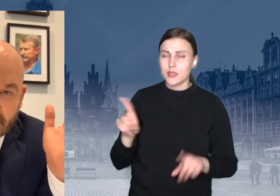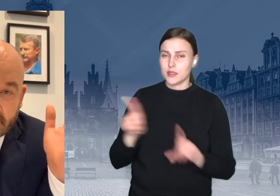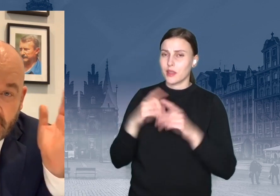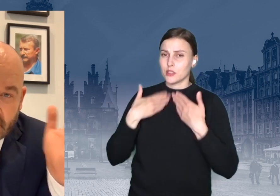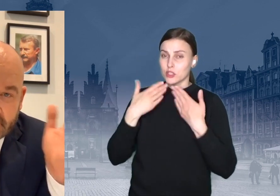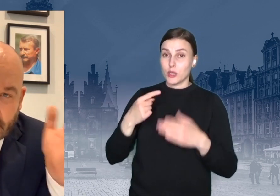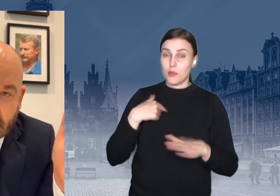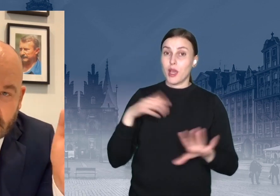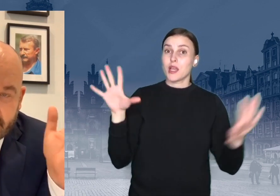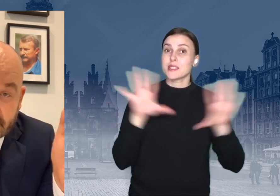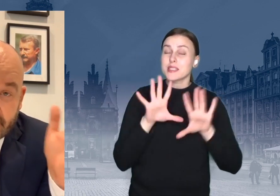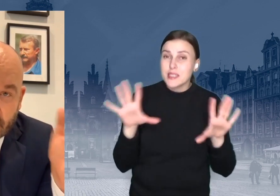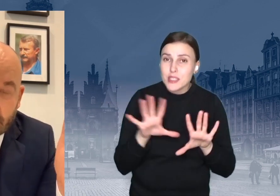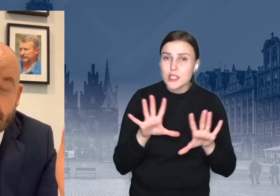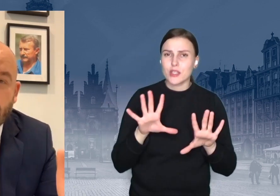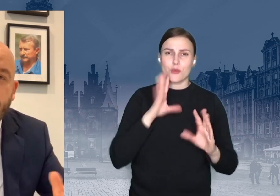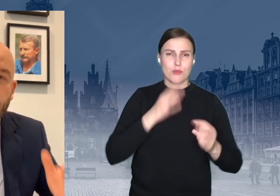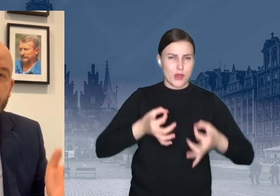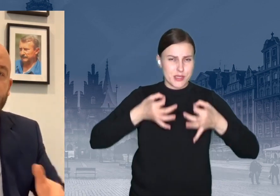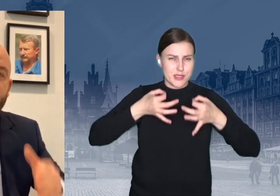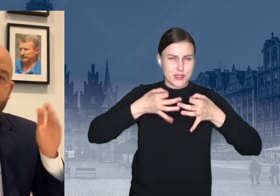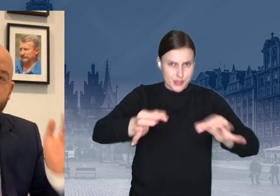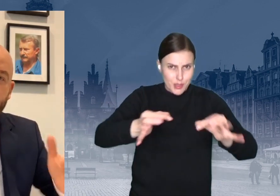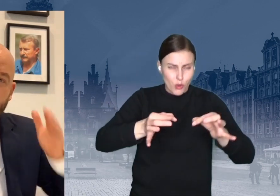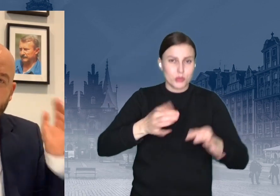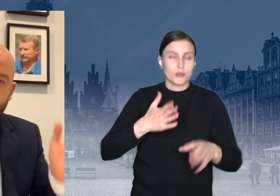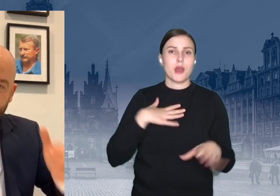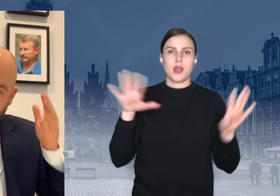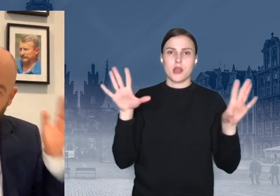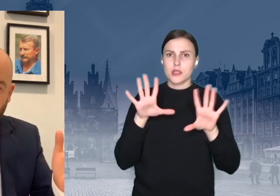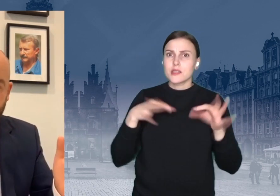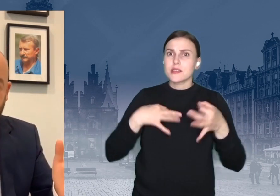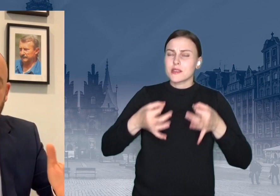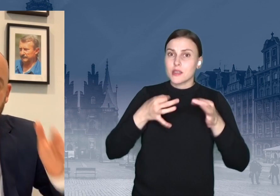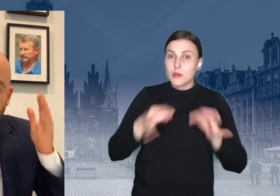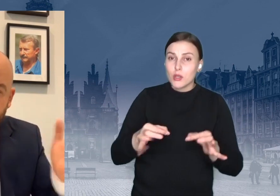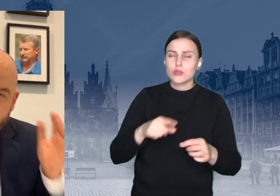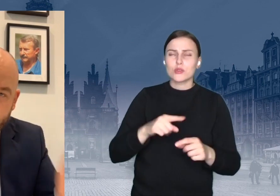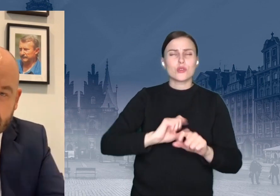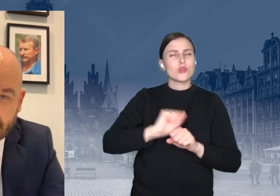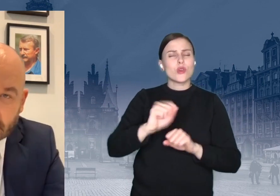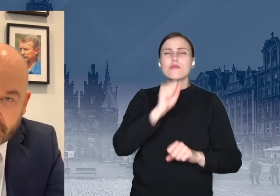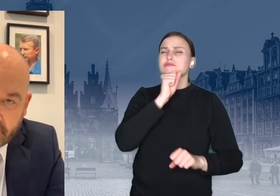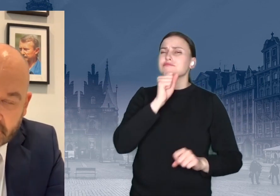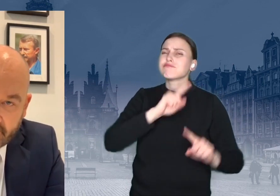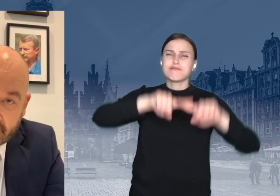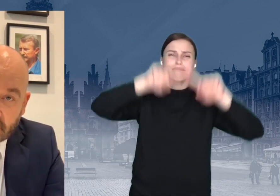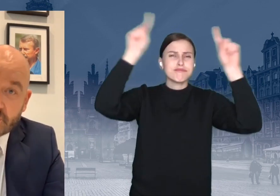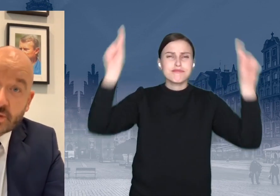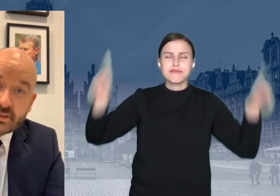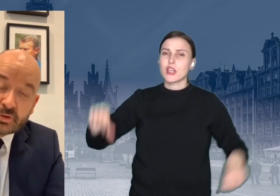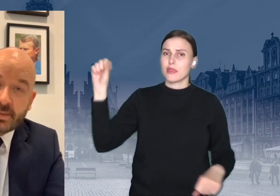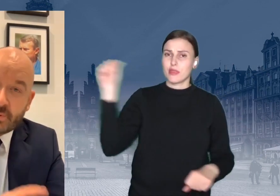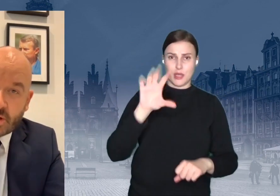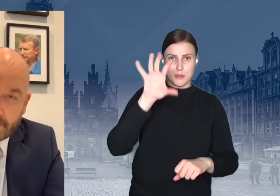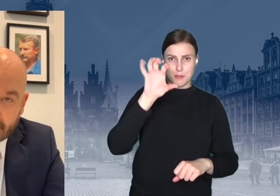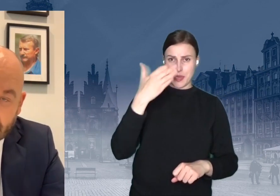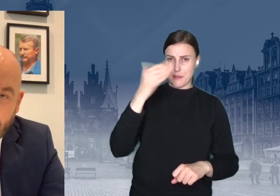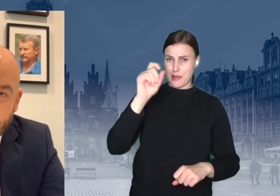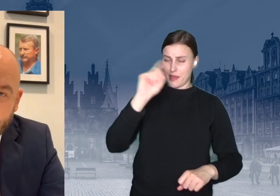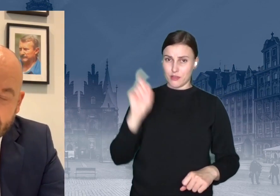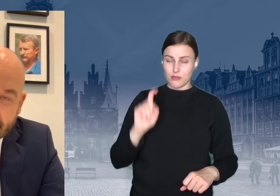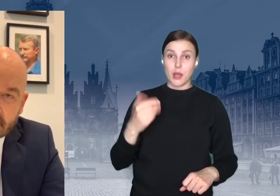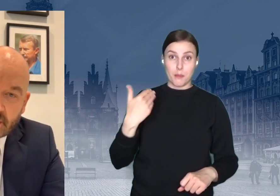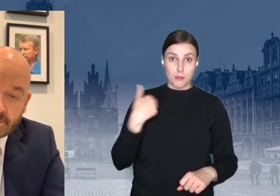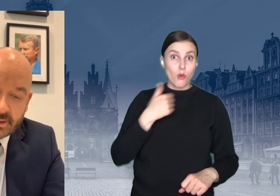samochodowe. Kino samochodowe jest we Wrocławiu. I to jest chyba największy ekran w Europie. Tysiąc pięćset metrów kwadratowych. Słuchajcie, wczoraj był